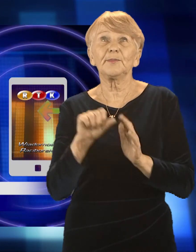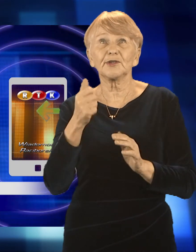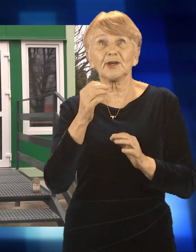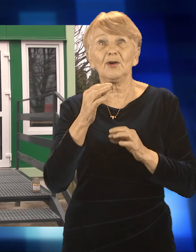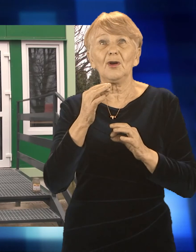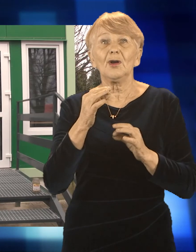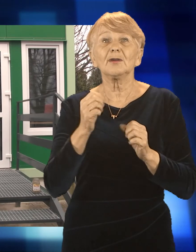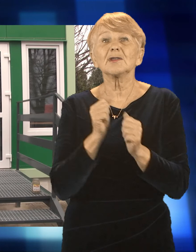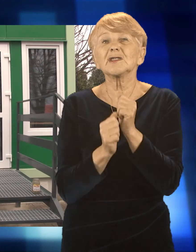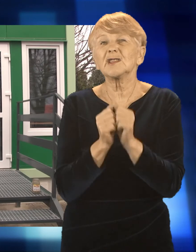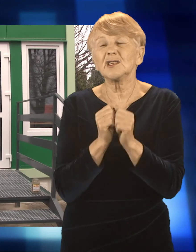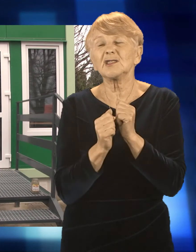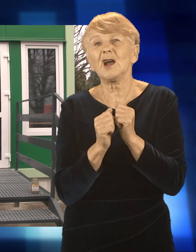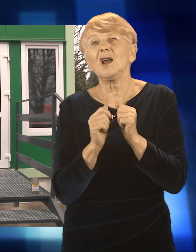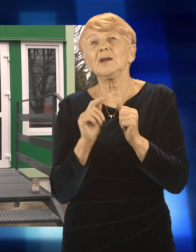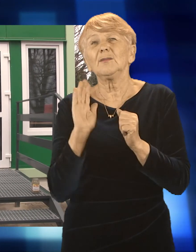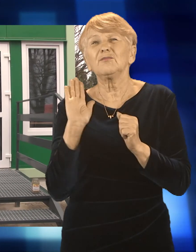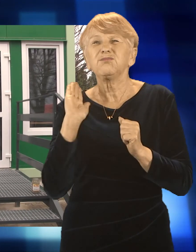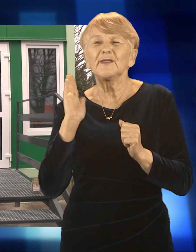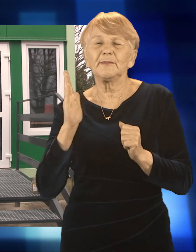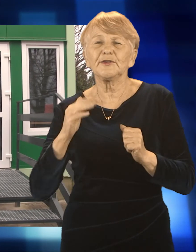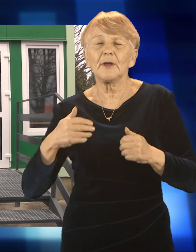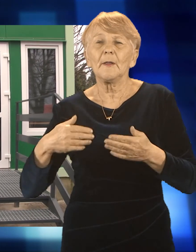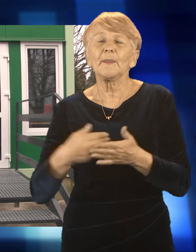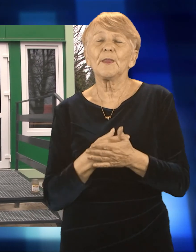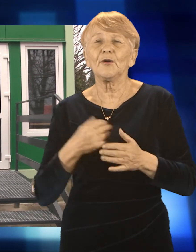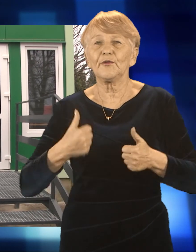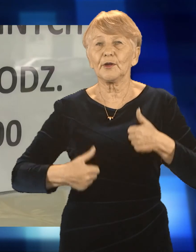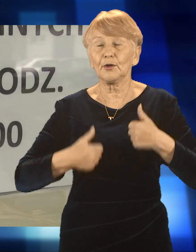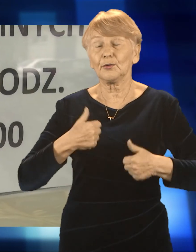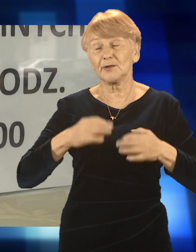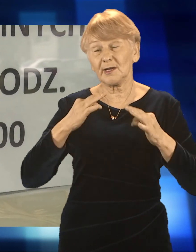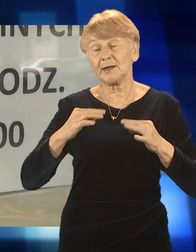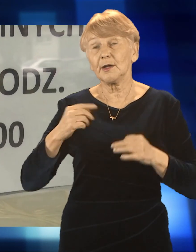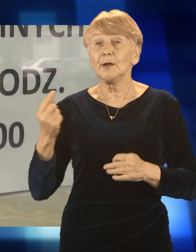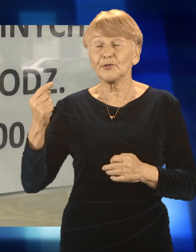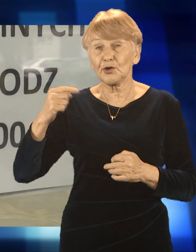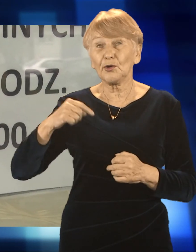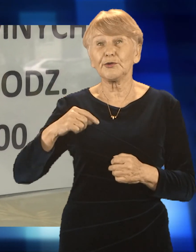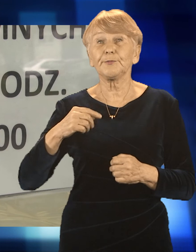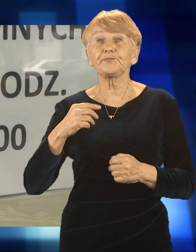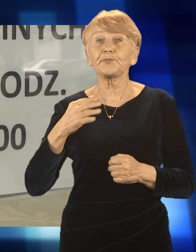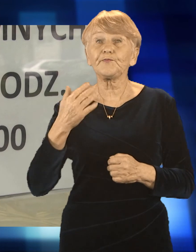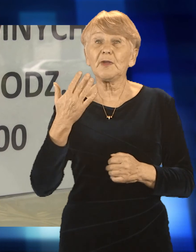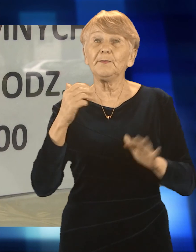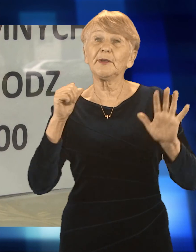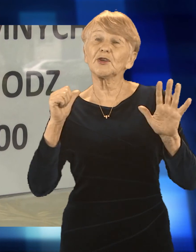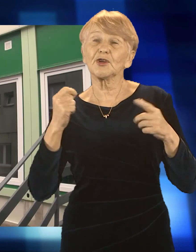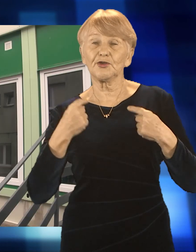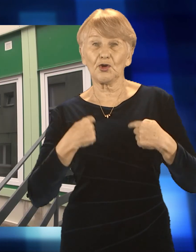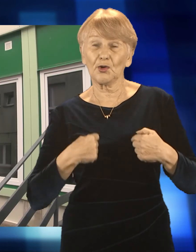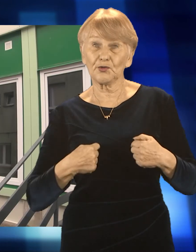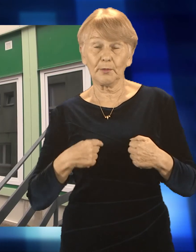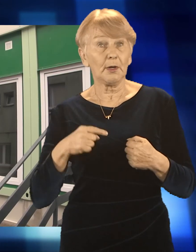nowy konkurs. Także do 1 stycznia tak średnio przychodzi 5-6 na razie osób. Czyli jak na taki sezon, kiedy jest w miarę